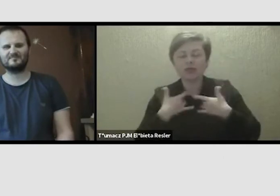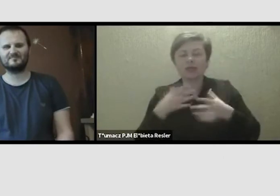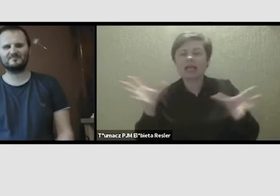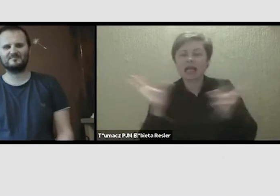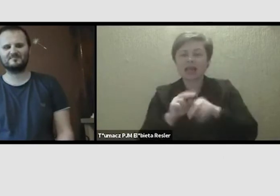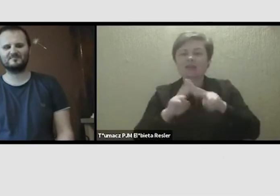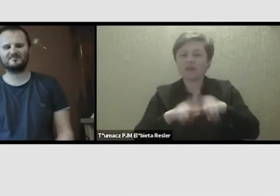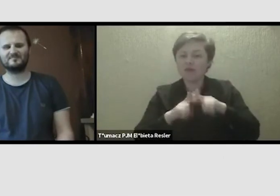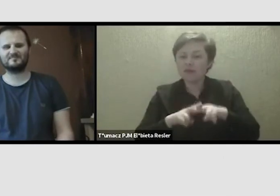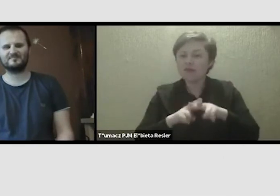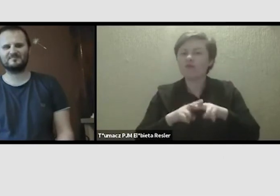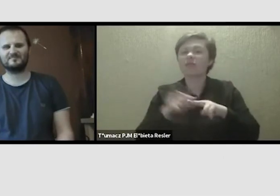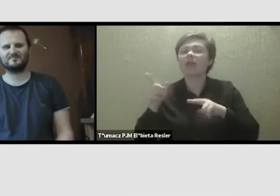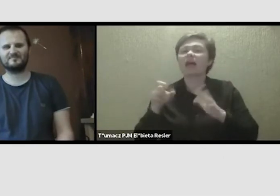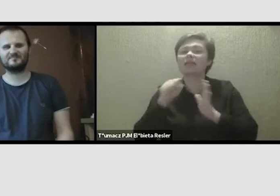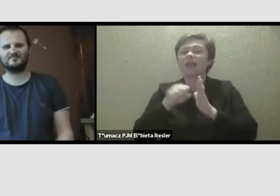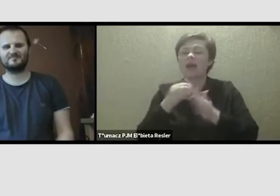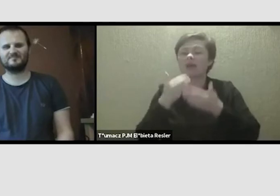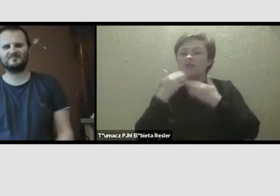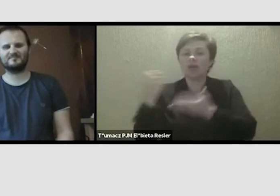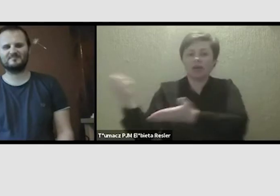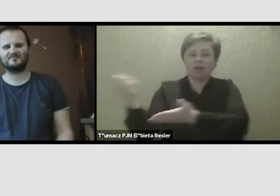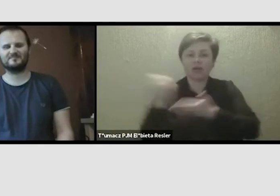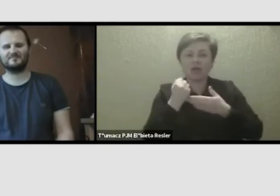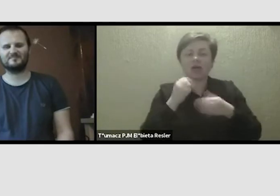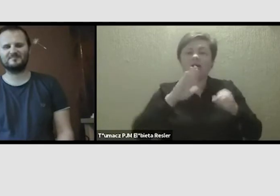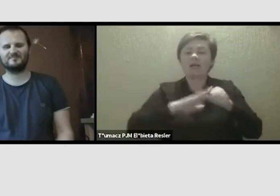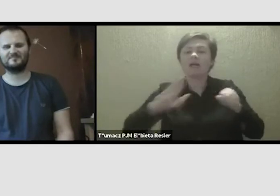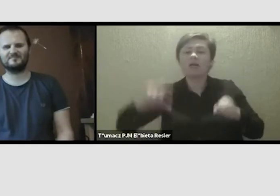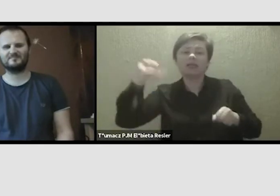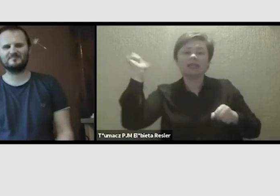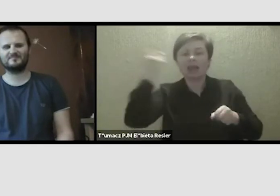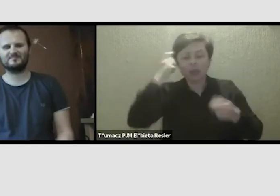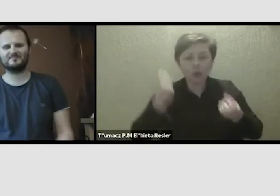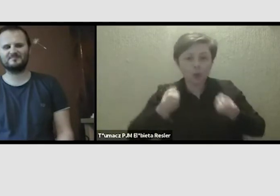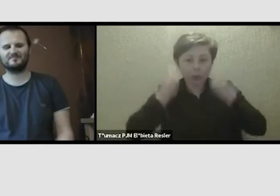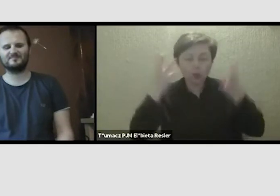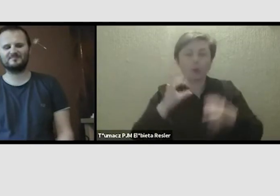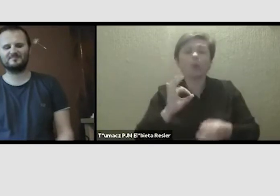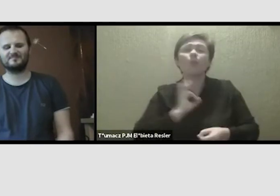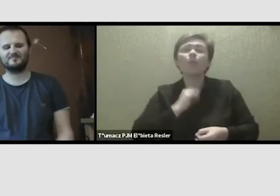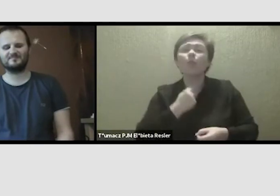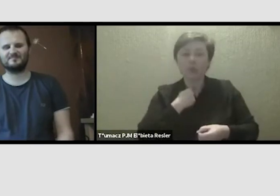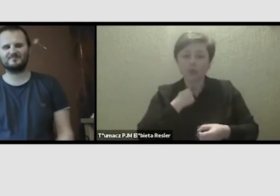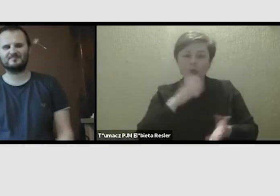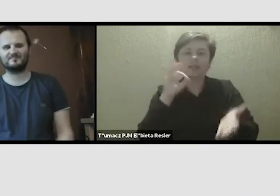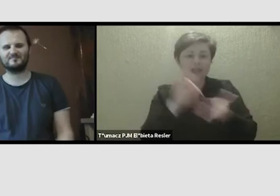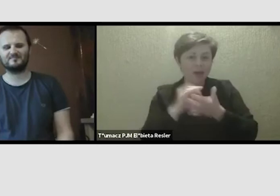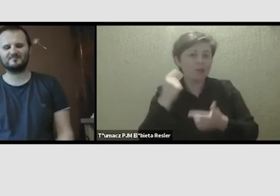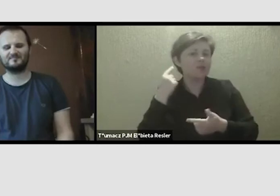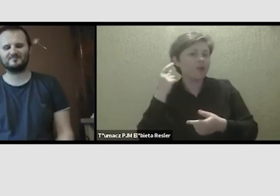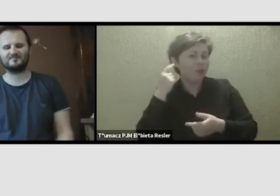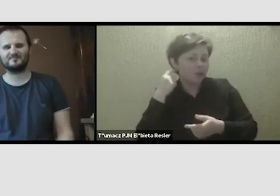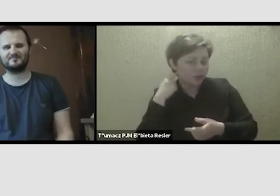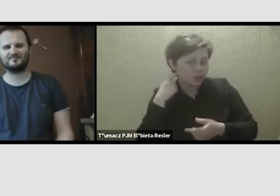Katarynka, robimy go dzięki dofinansowaniu Narodowego Centrum Kultury. Mój głos teraz słyszycie, ale nie widzicie mnie,